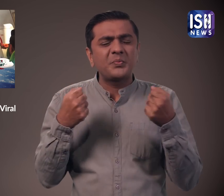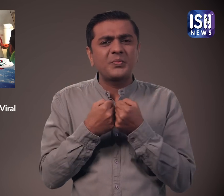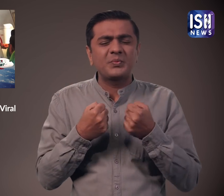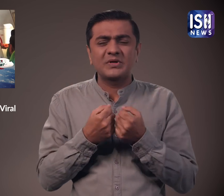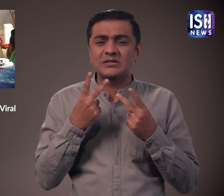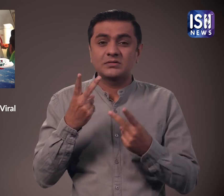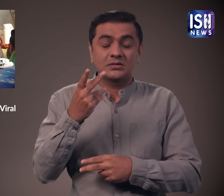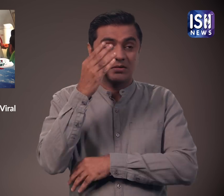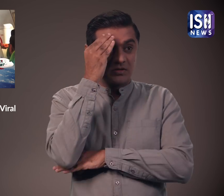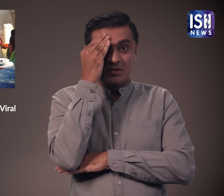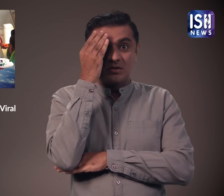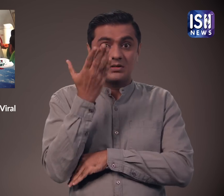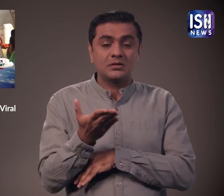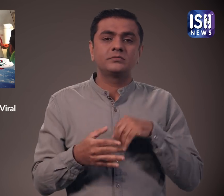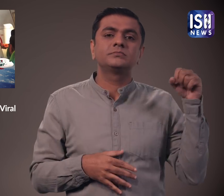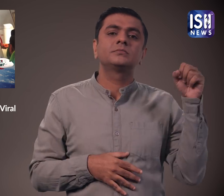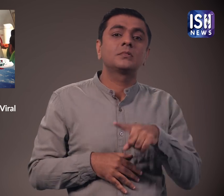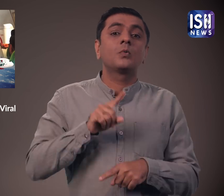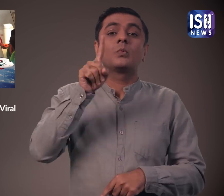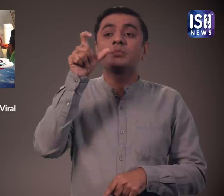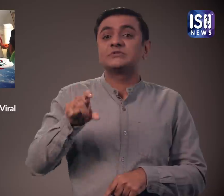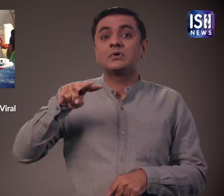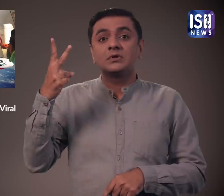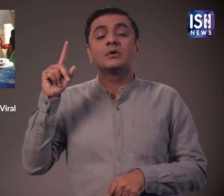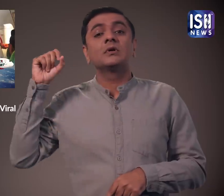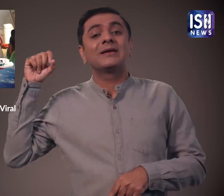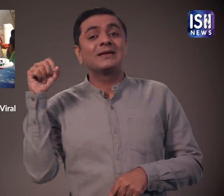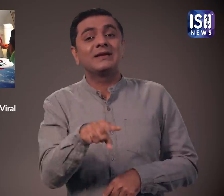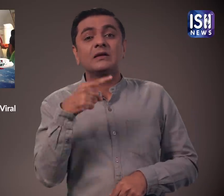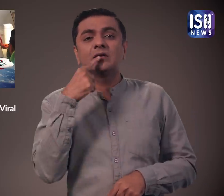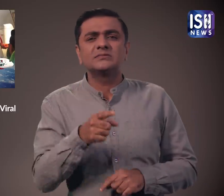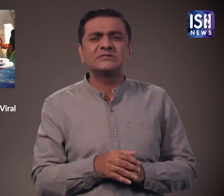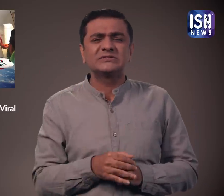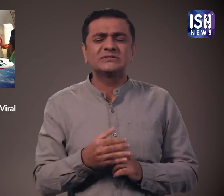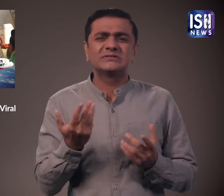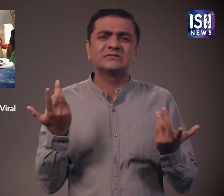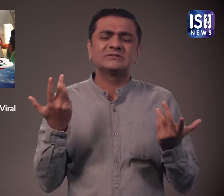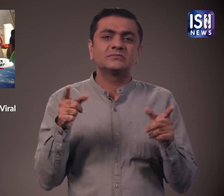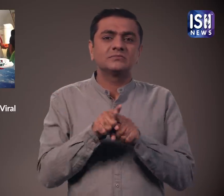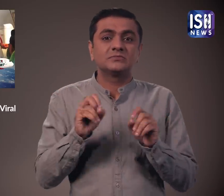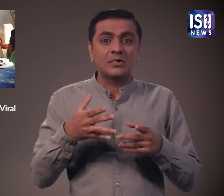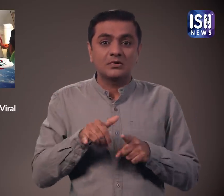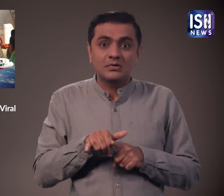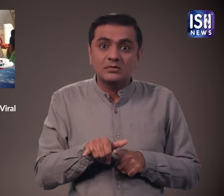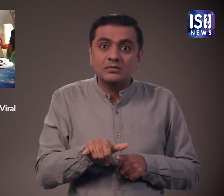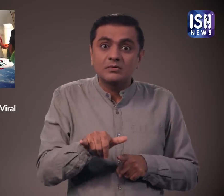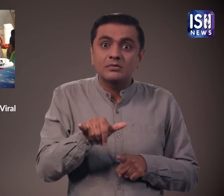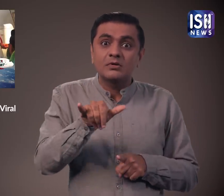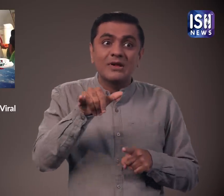ये भगवान एक अन्यंग यूजर ने कमेंट की जब प्लेन उडान भरता है और लड़ाई होती है तो फ्लाइट को लॉड आना